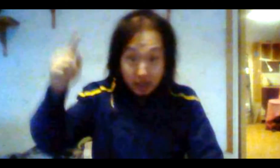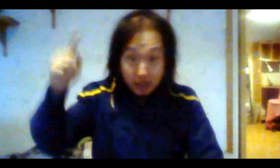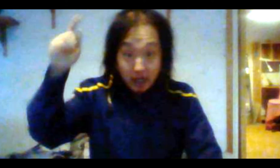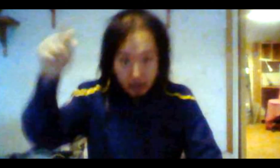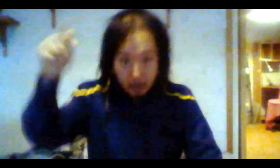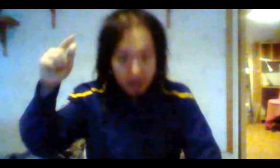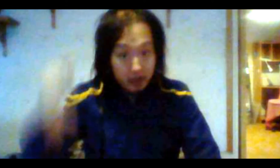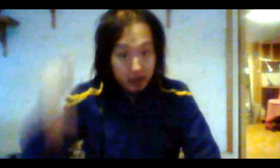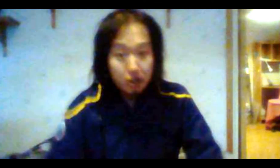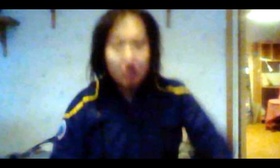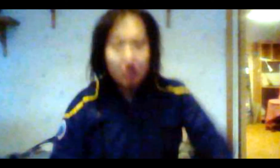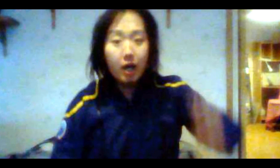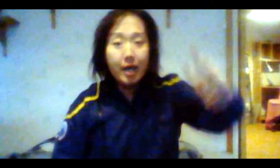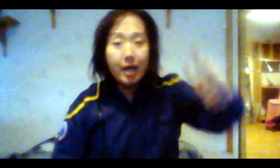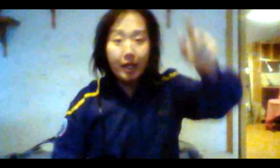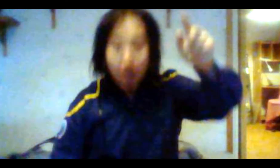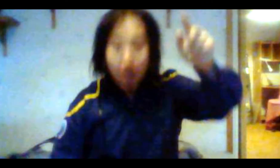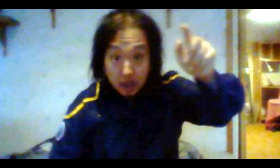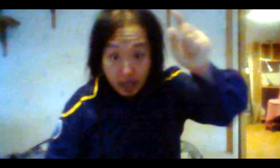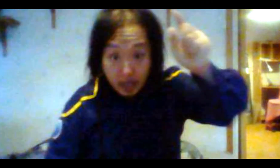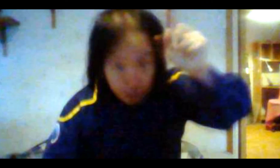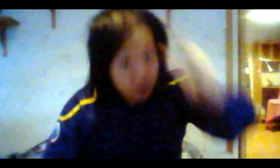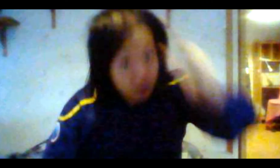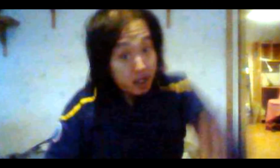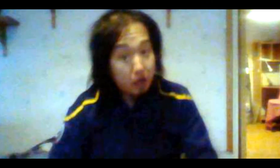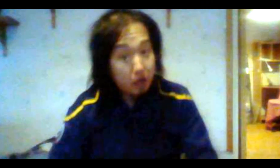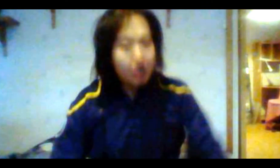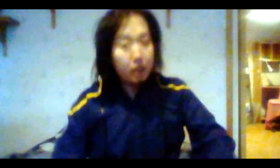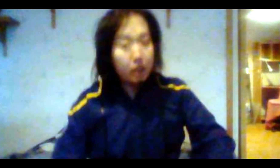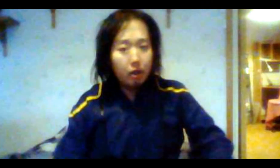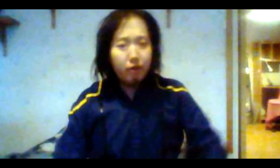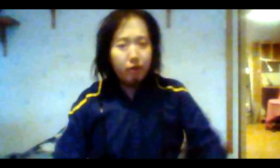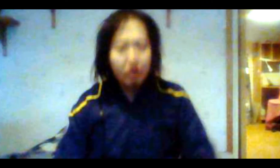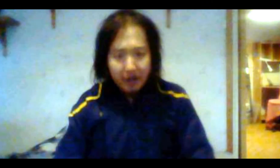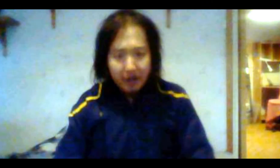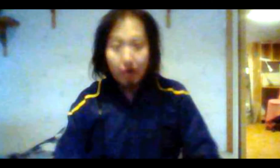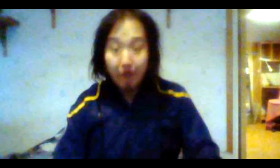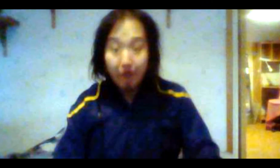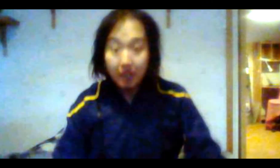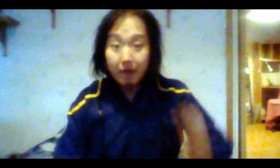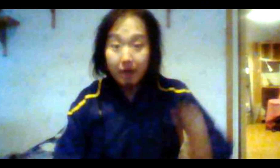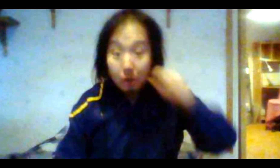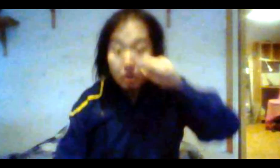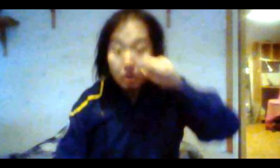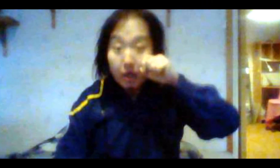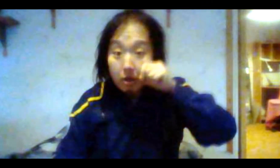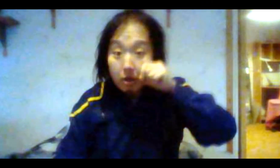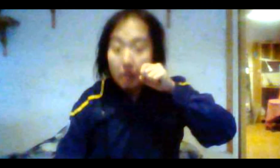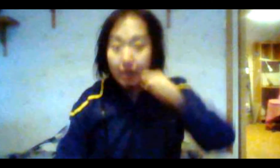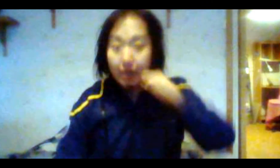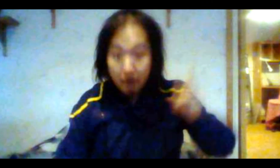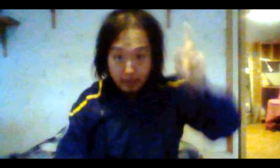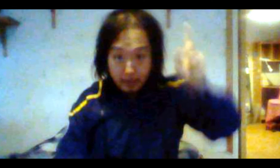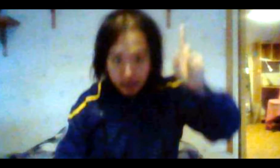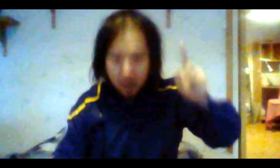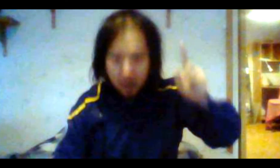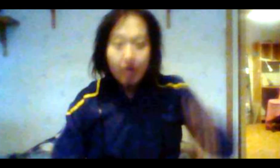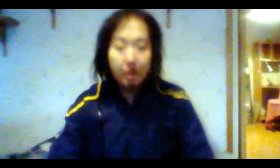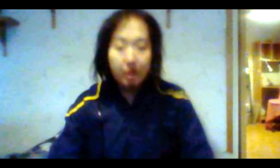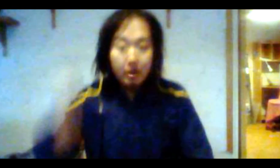raske rivas, nu ska hela raske bort Så jag tar farväl och feta jävla tårar rullar på min kynd För nu